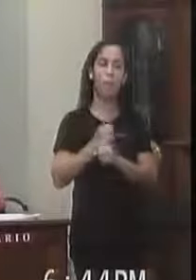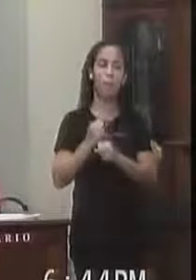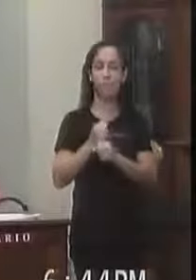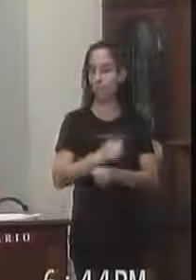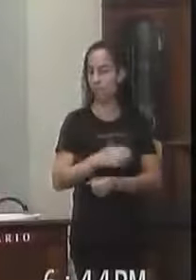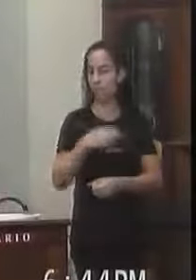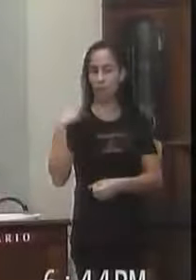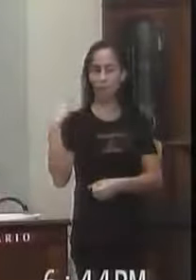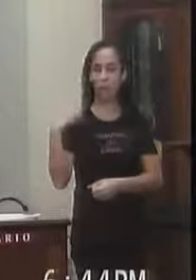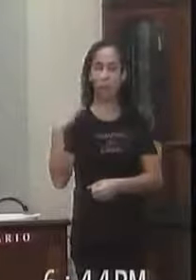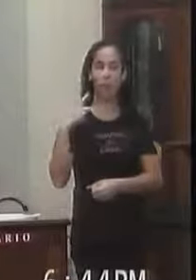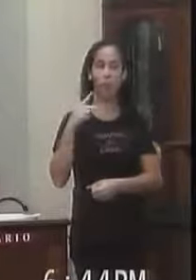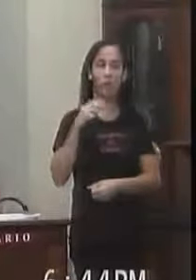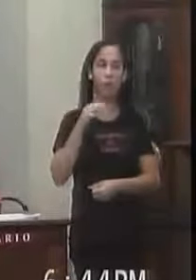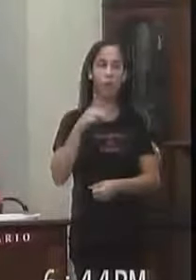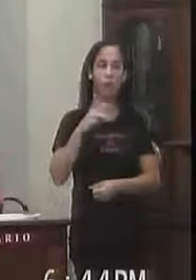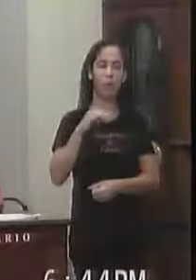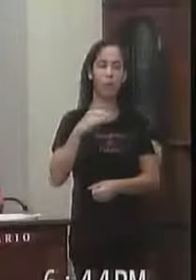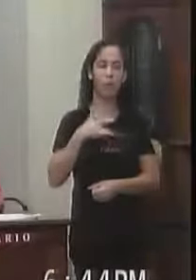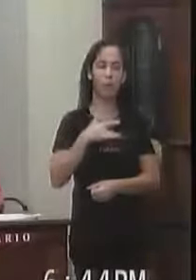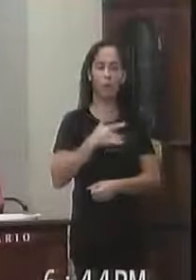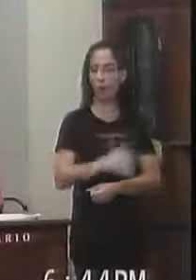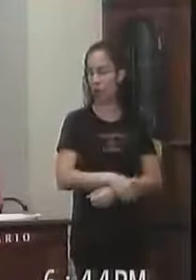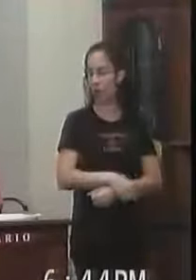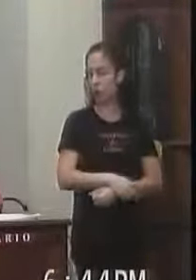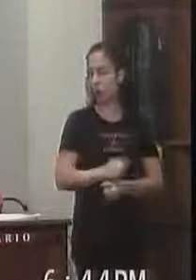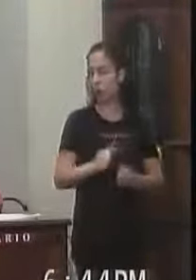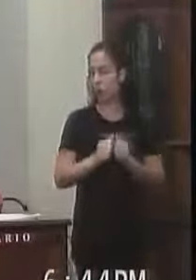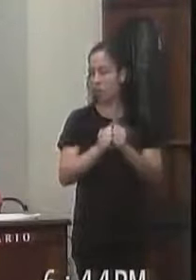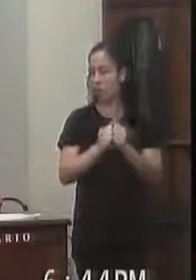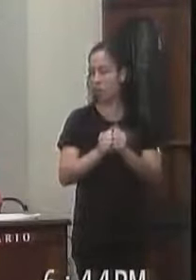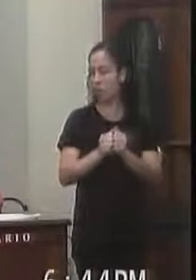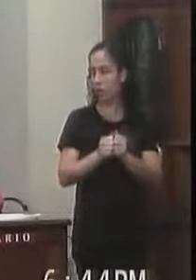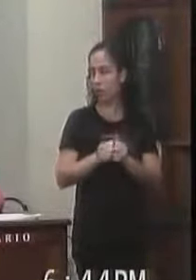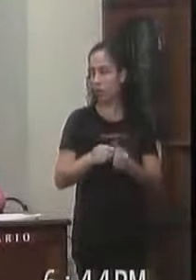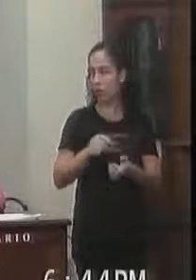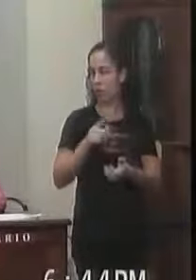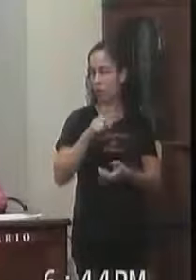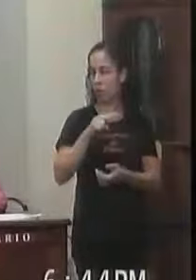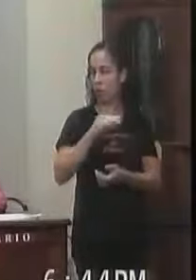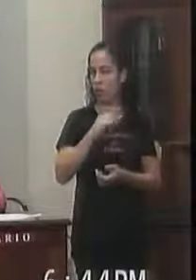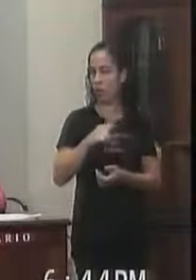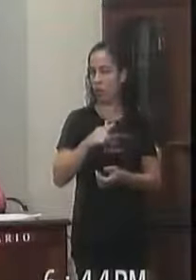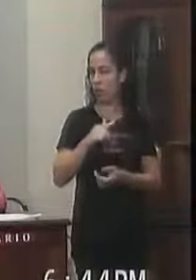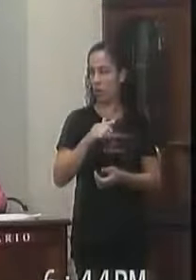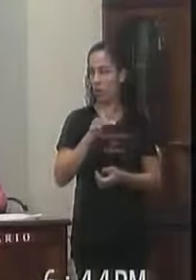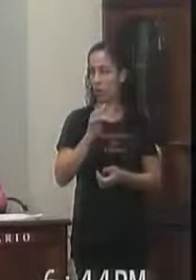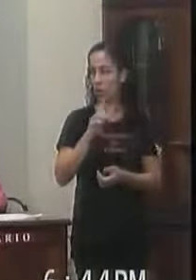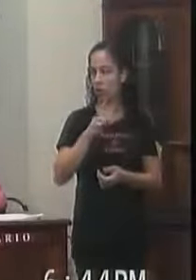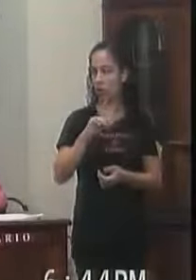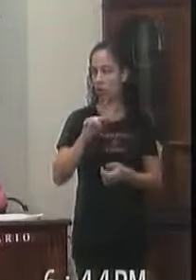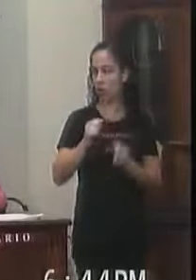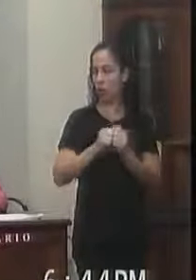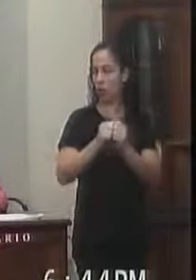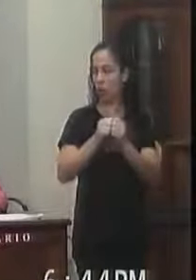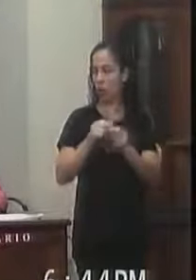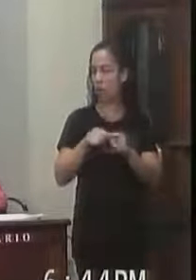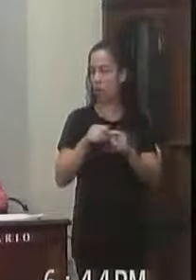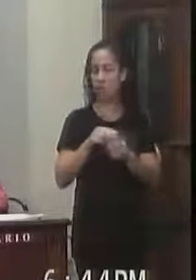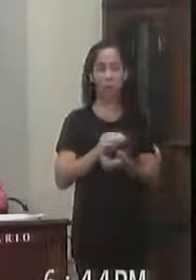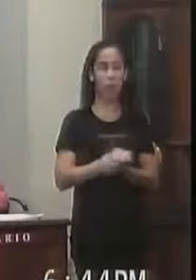Sala de sessões Nove de abril O vereador Marquinho da Saúde Assina junto com ele O Luiz Felipe E o Fabrício Itaboraí Seus assessores parlamentares